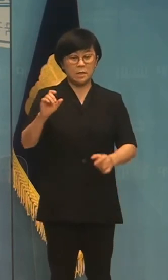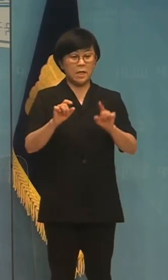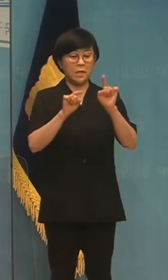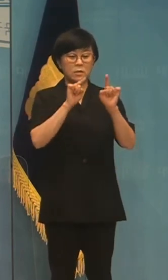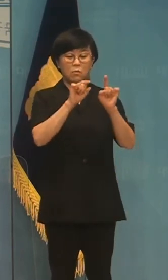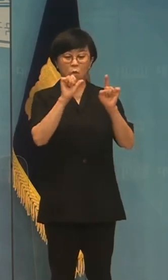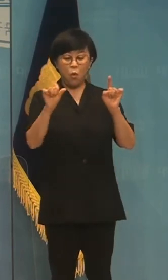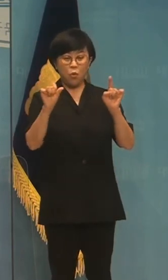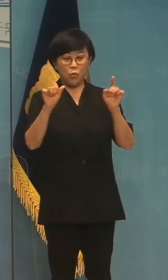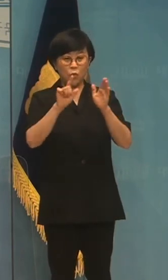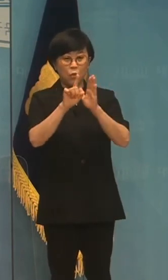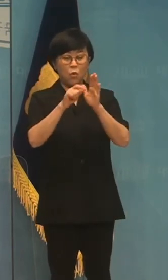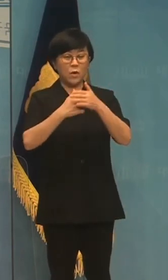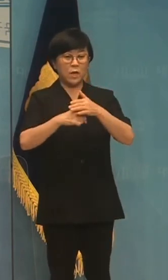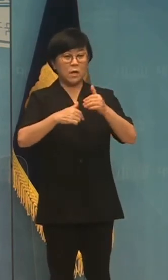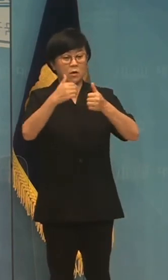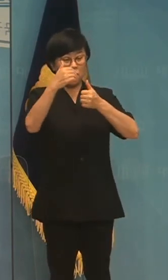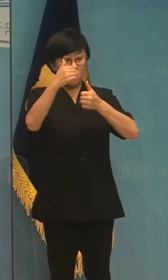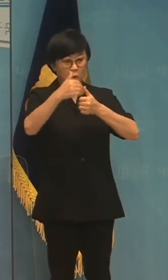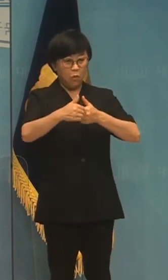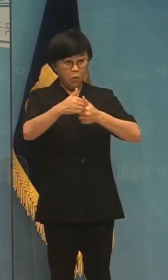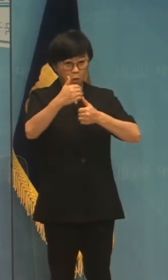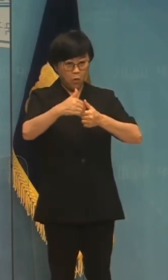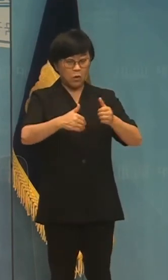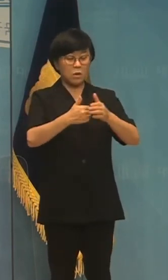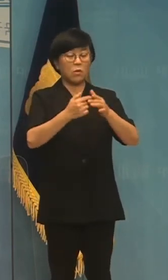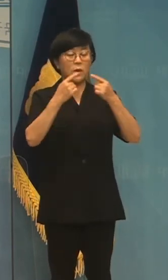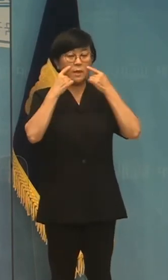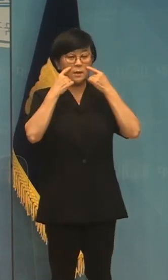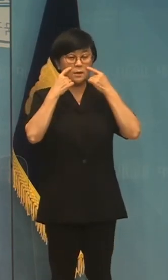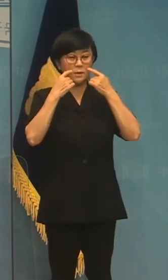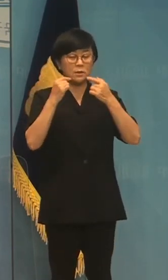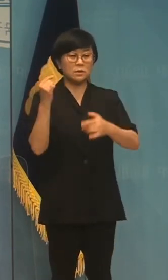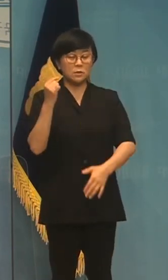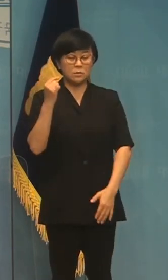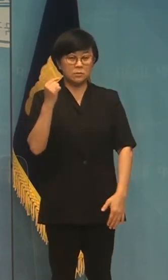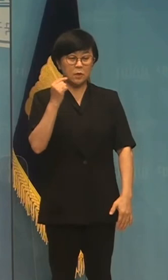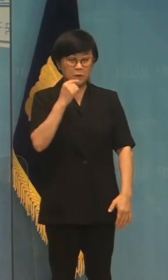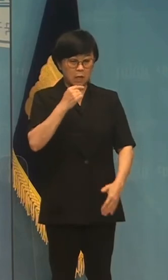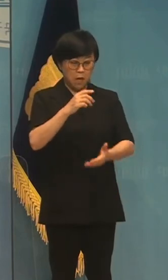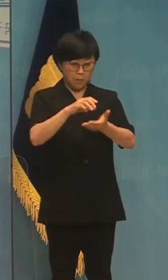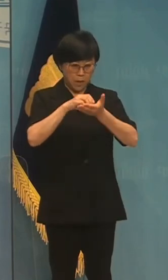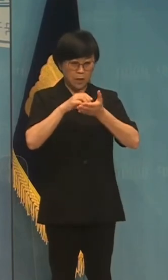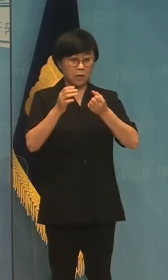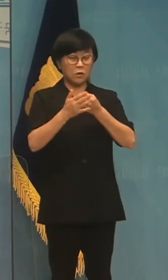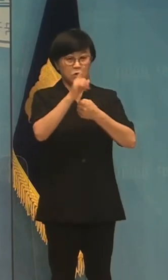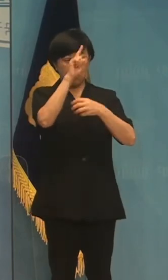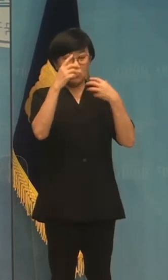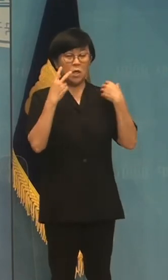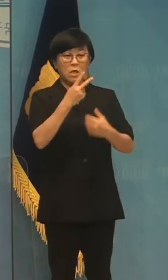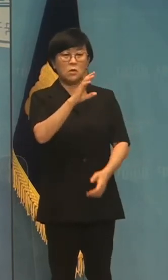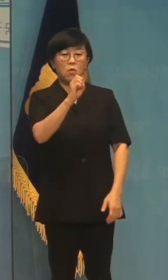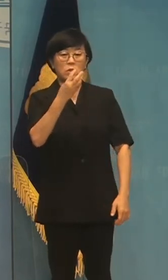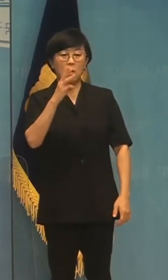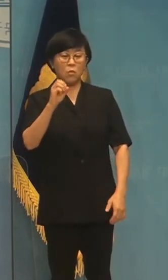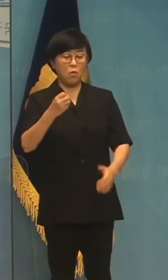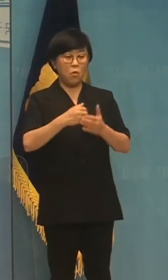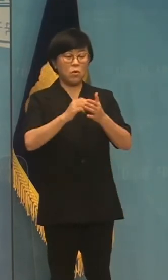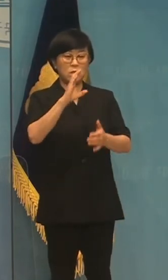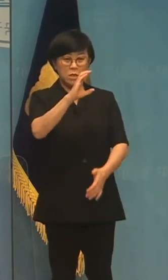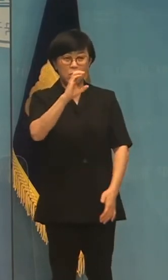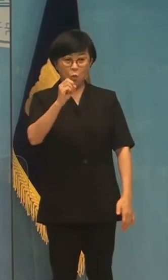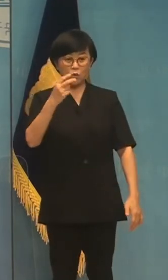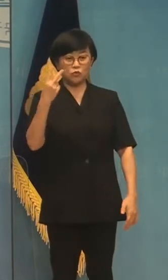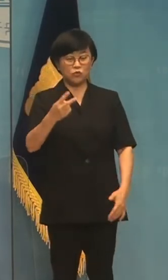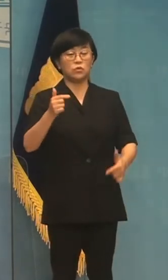특별고서의 공고를 엄중하게 받아들이고 정부가 2030년 국가 온실가스 감축